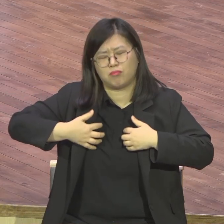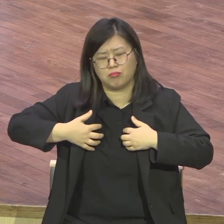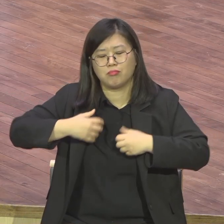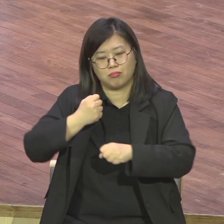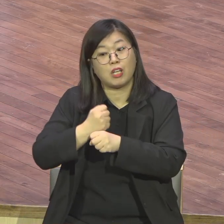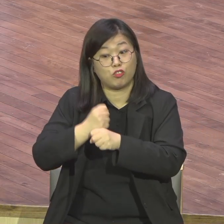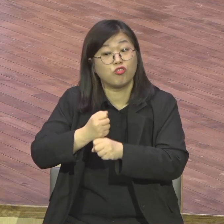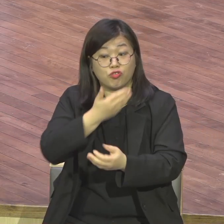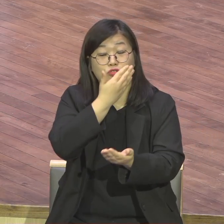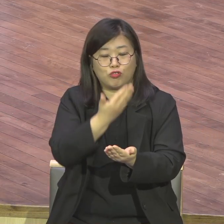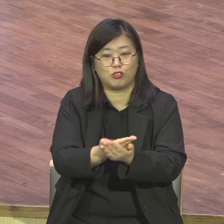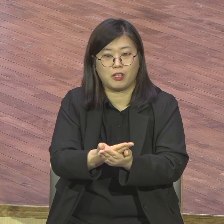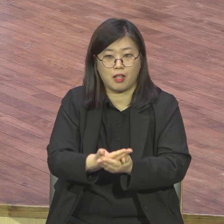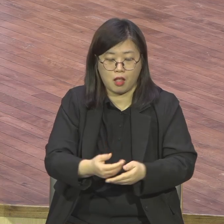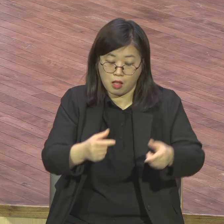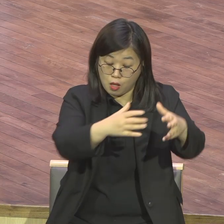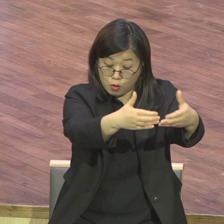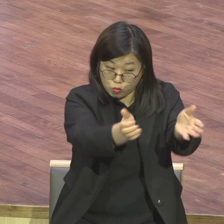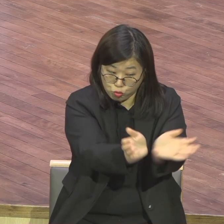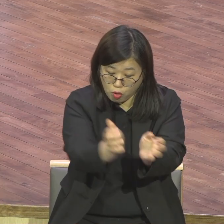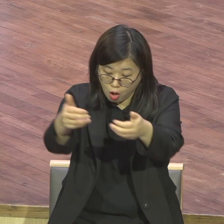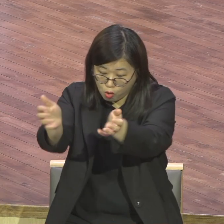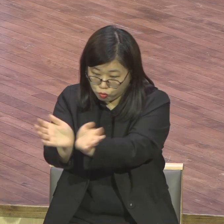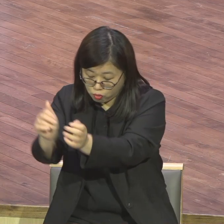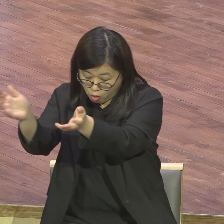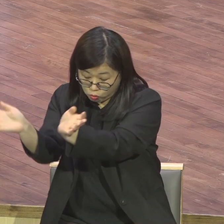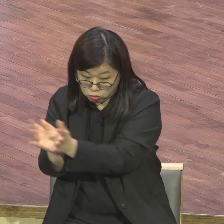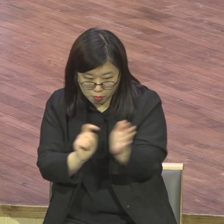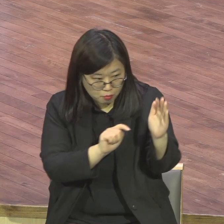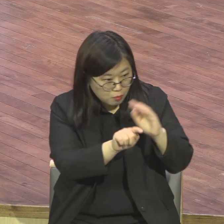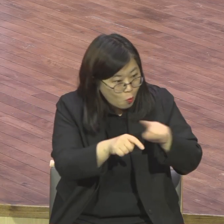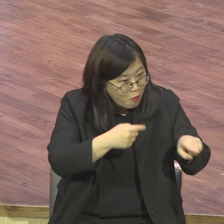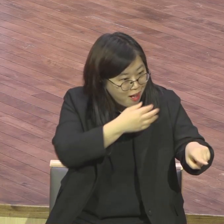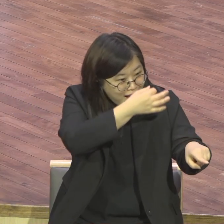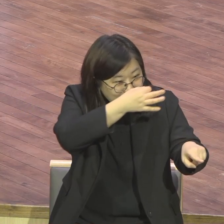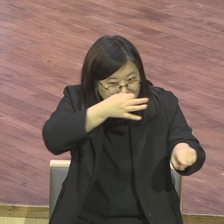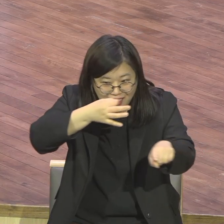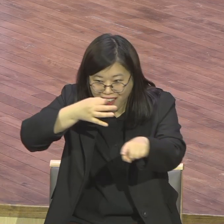그렇게 기관마다. 부수마다. 교회 전체 예배가 그렇게 되어야 돼요. 자. 분위기.